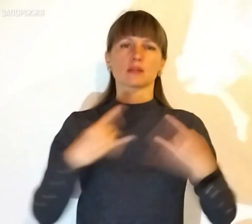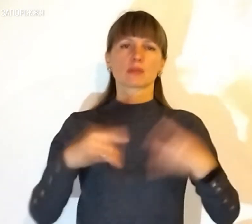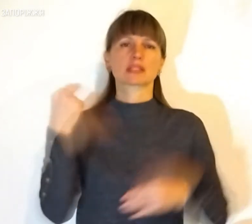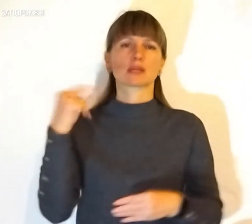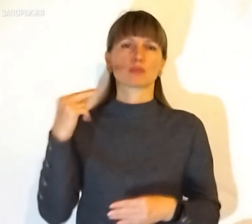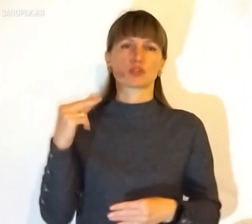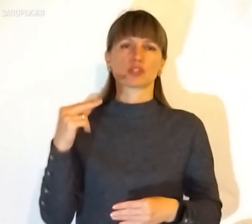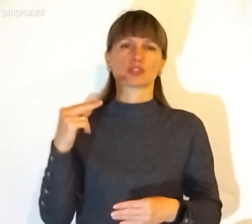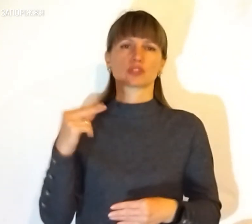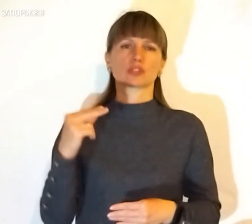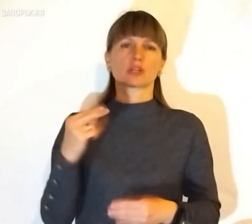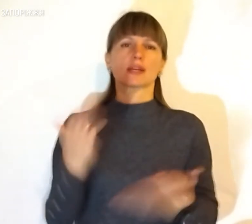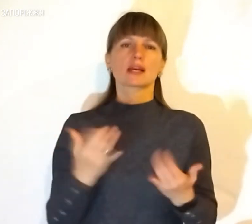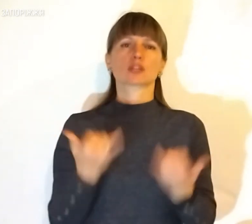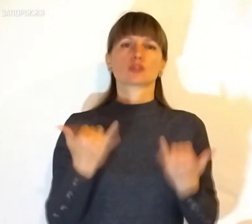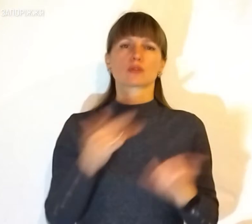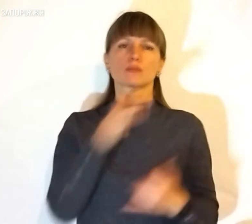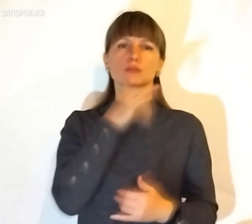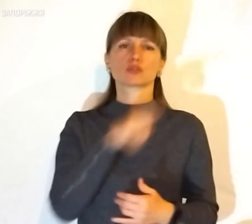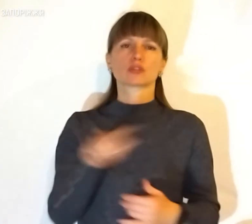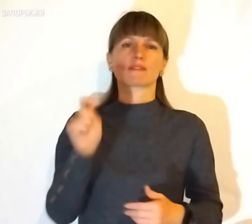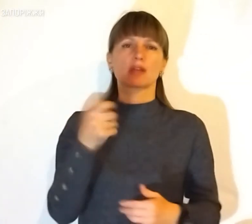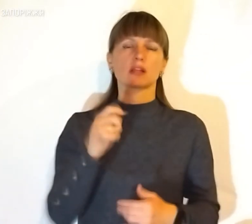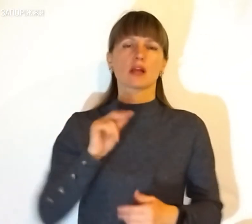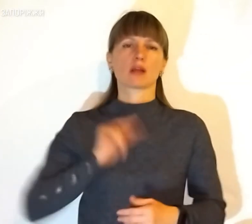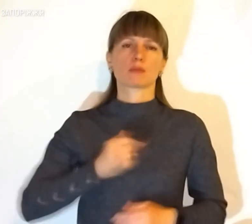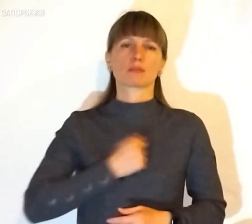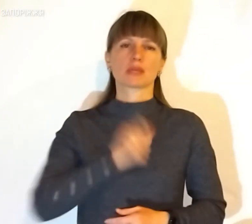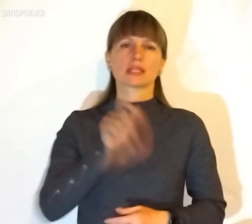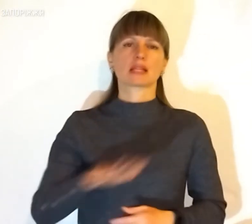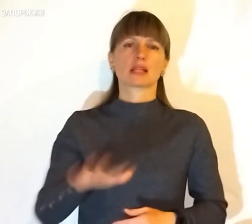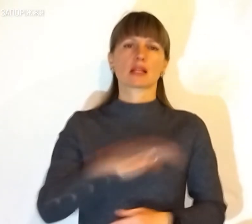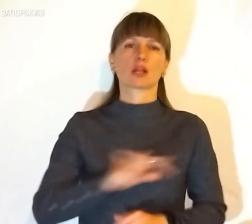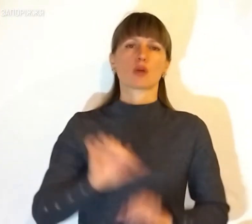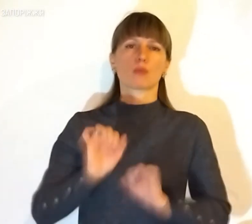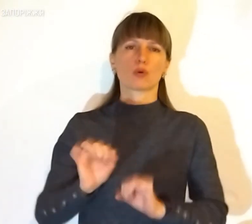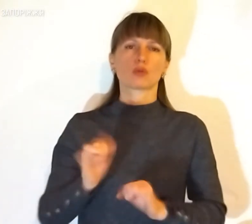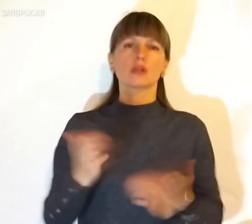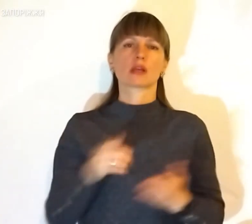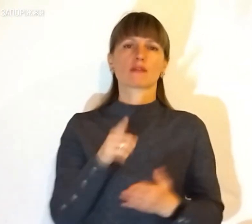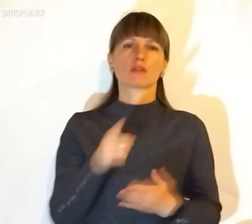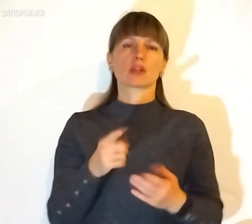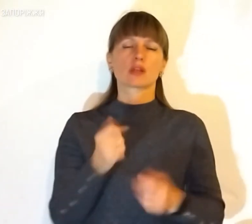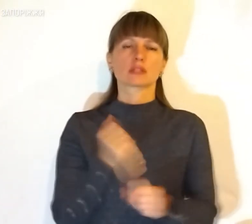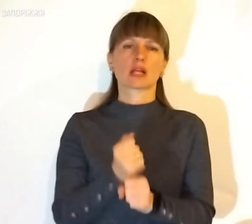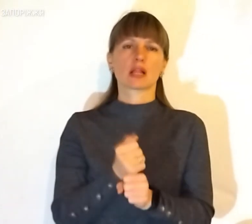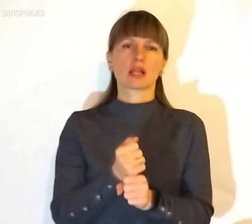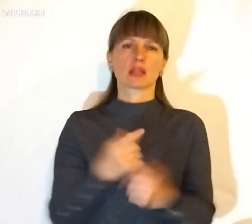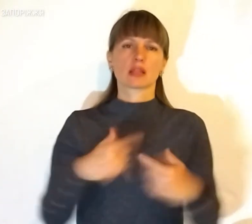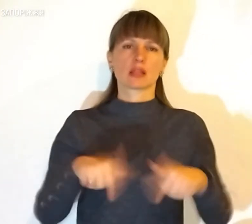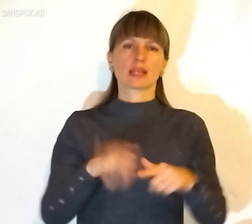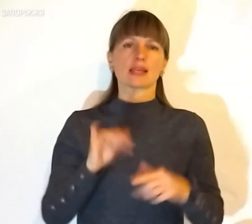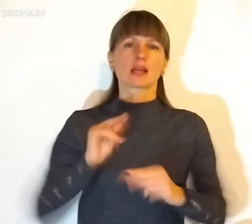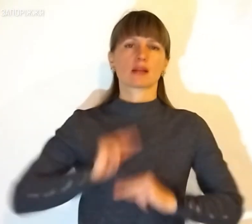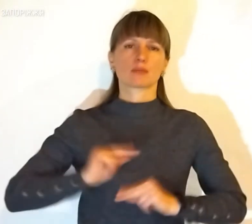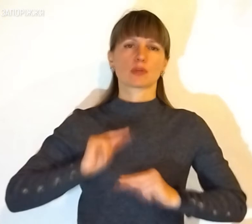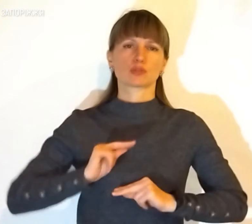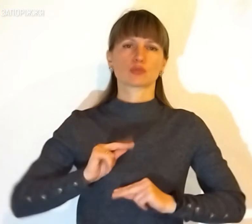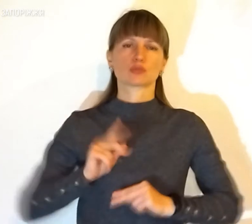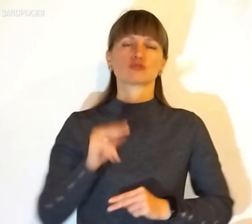Запорізжя. Як сьогодні під час війни діють бійці територіальної оборони, як вона організована та функціонує, та